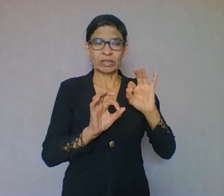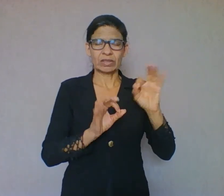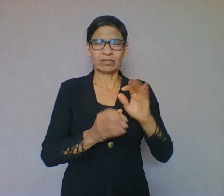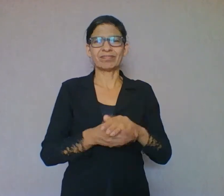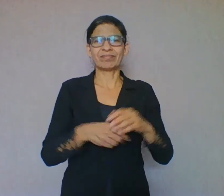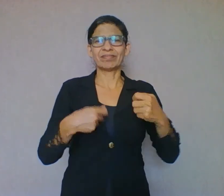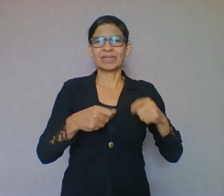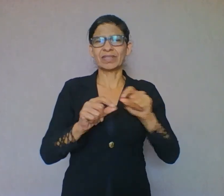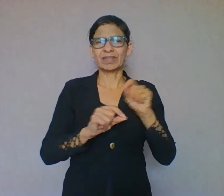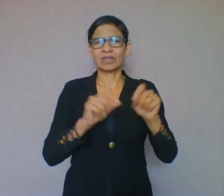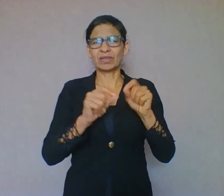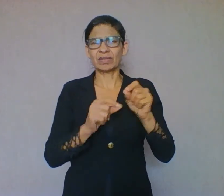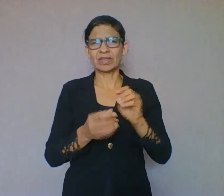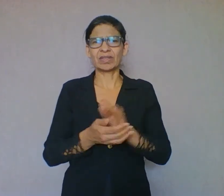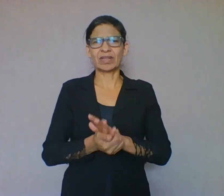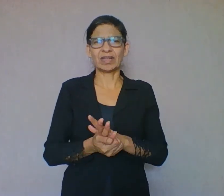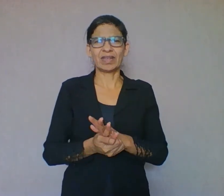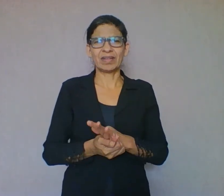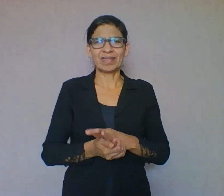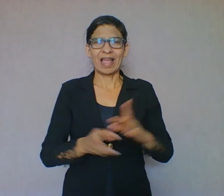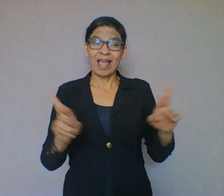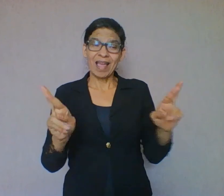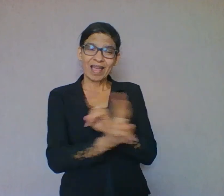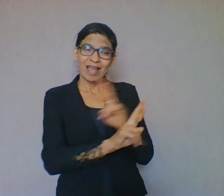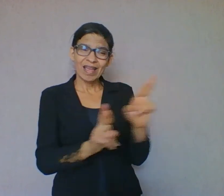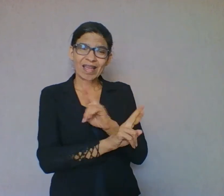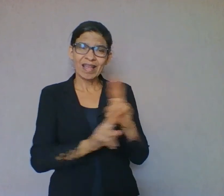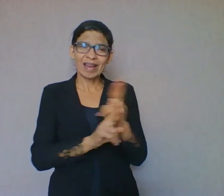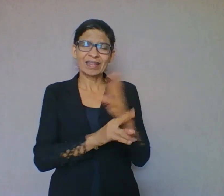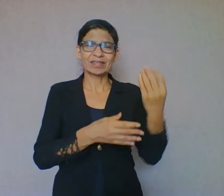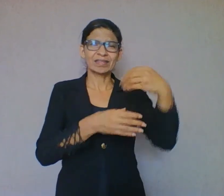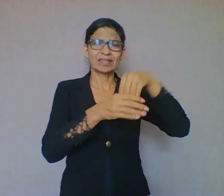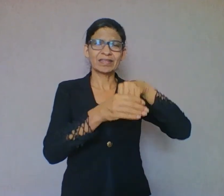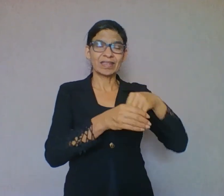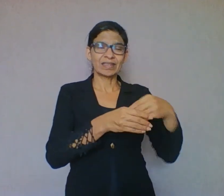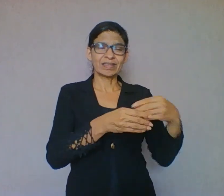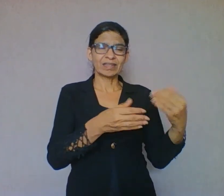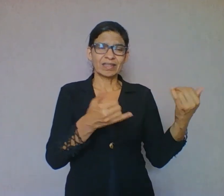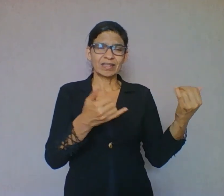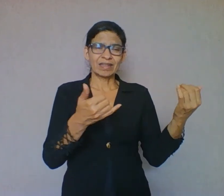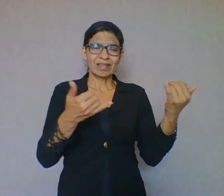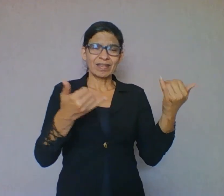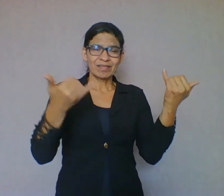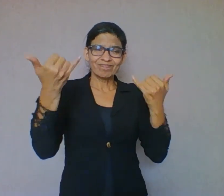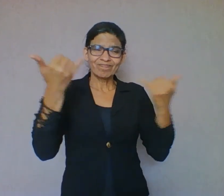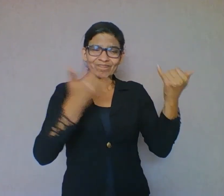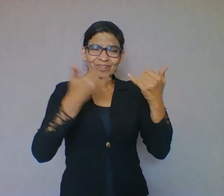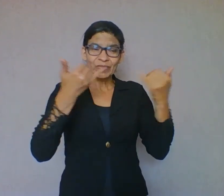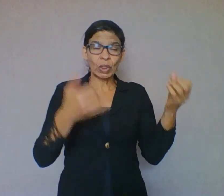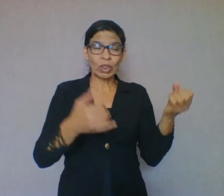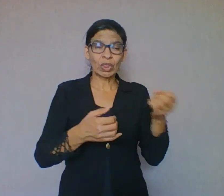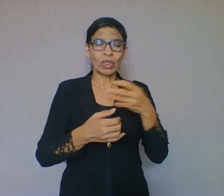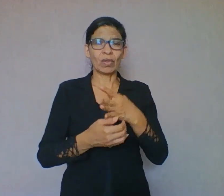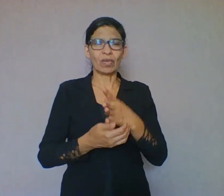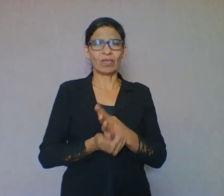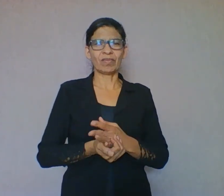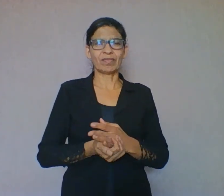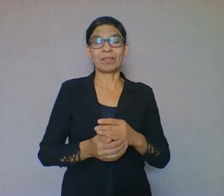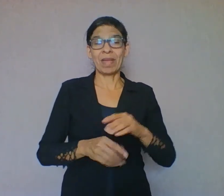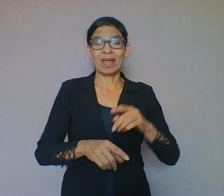Eu vou fazer relação com as novas informações que eu tenho dentro do texto. De acordo com o meu conhecimento prévio. E por